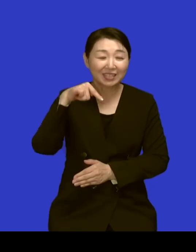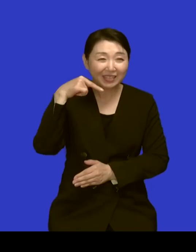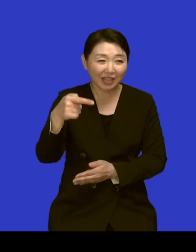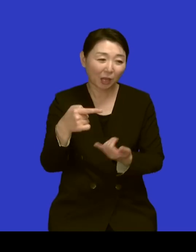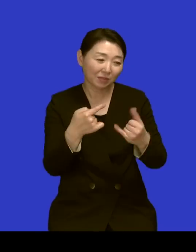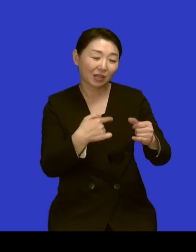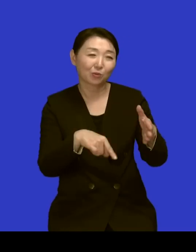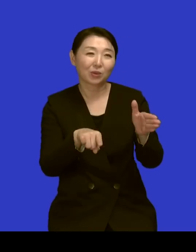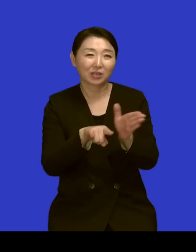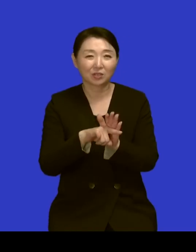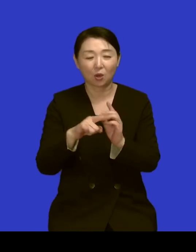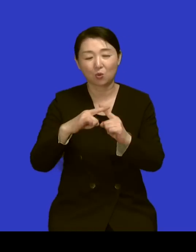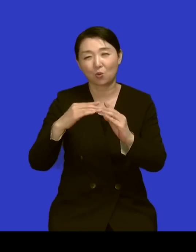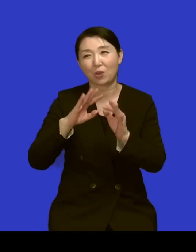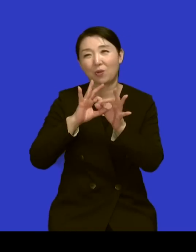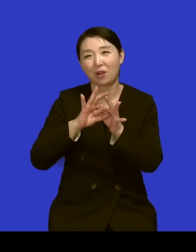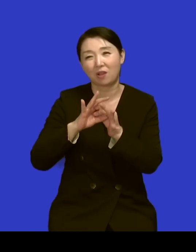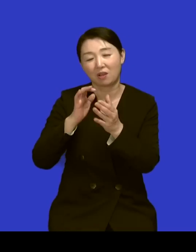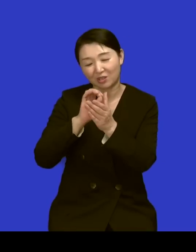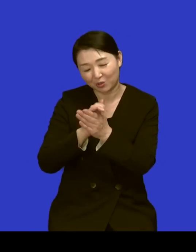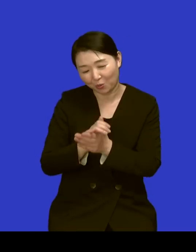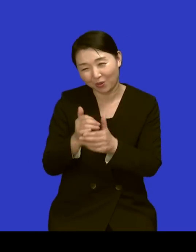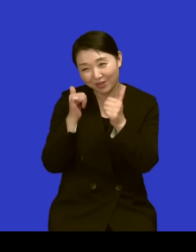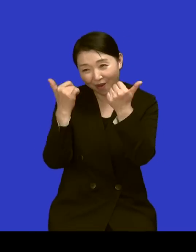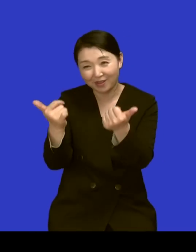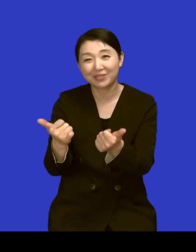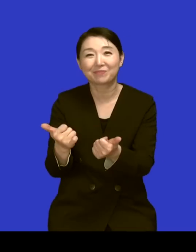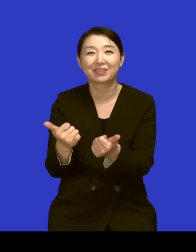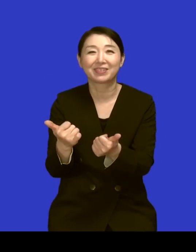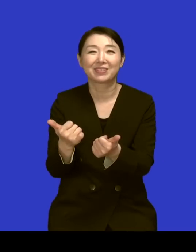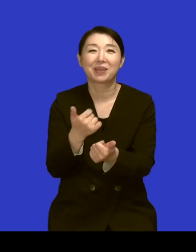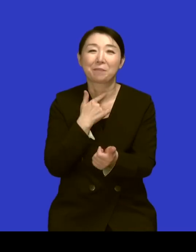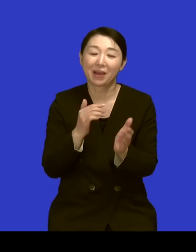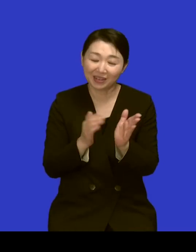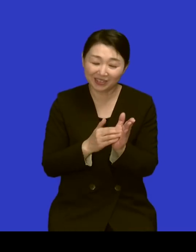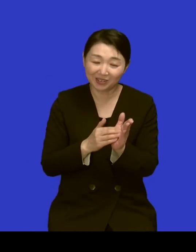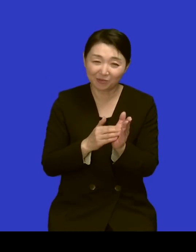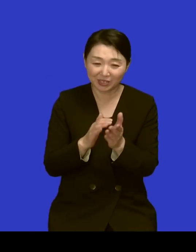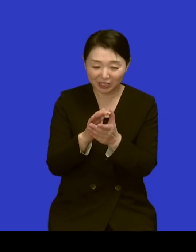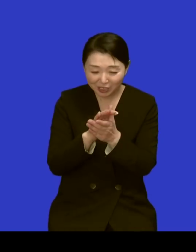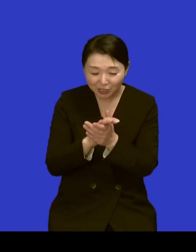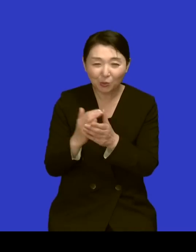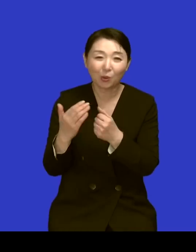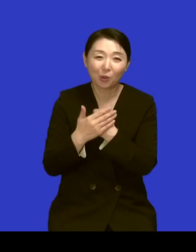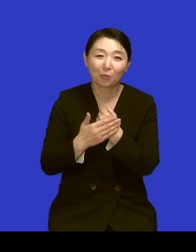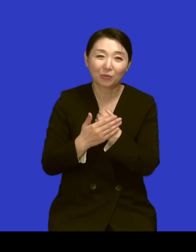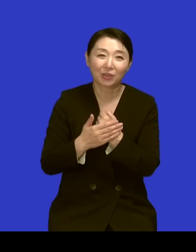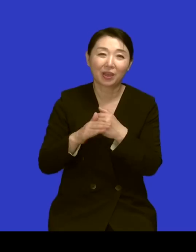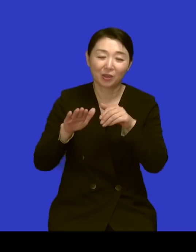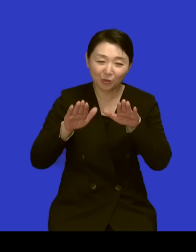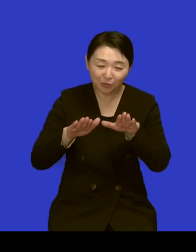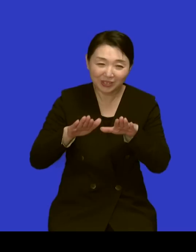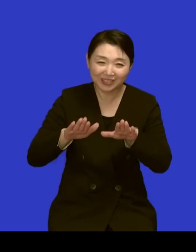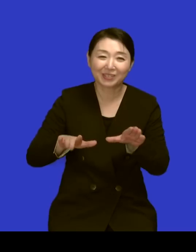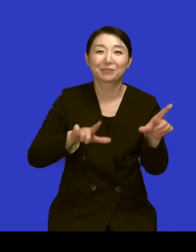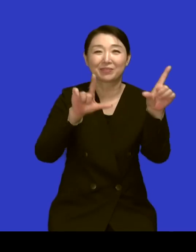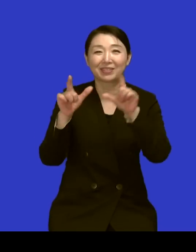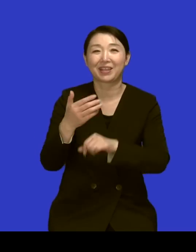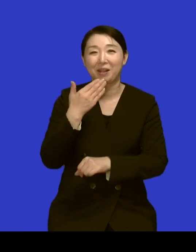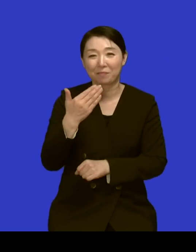많은 기도를 올리셨을까 하는 생각이 들었습니다 그 기도 덕분에 저희가 오늘을 누리고 있는 것일 테고요 우리도 그런 기도로 우리 다음 세대를